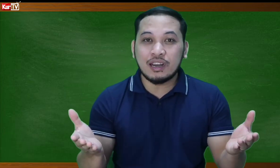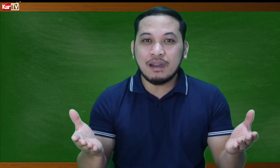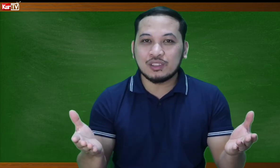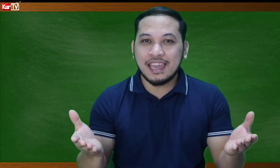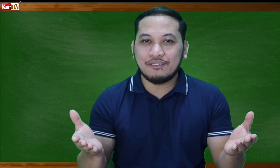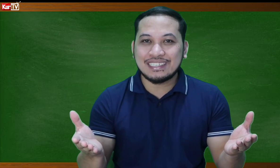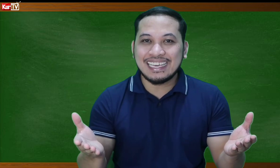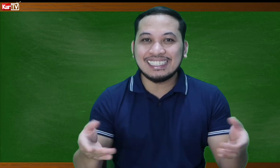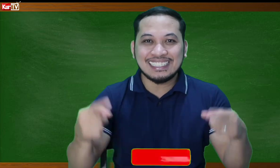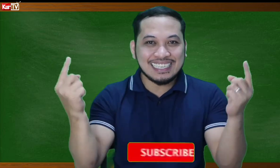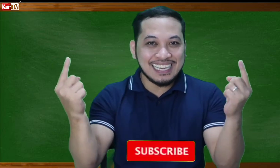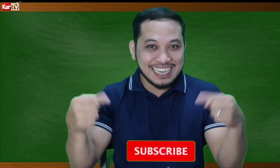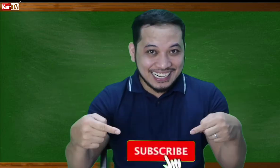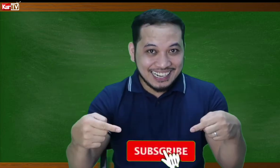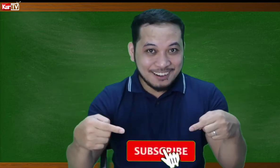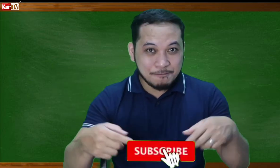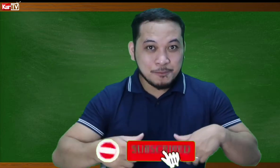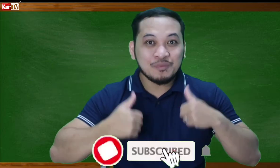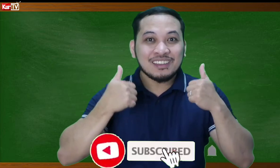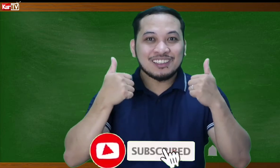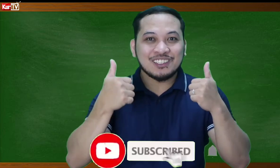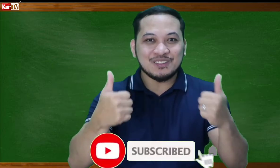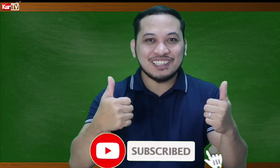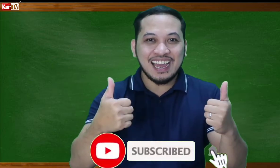about the FSL, just click here to subscribe.